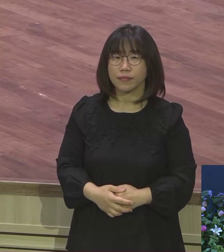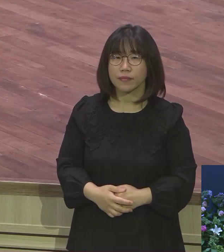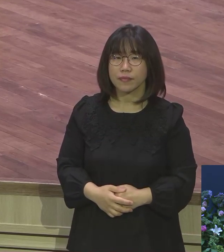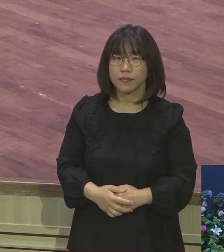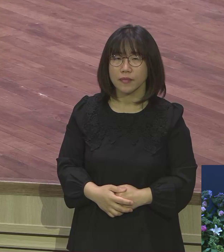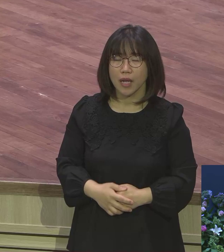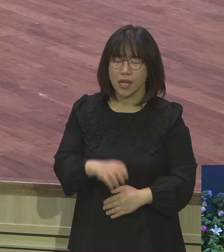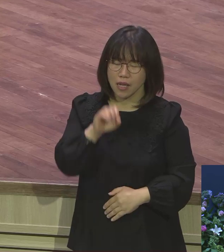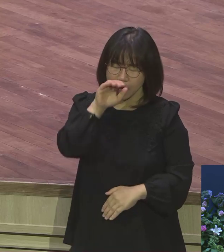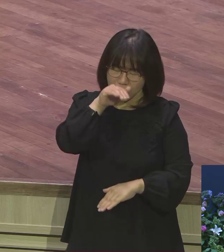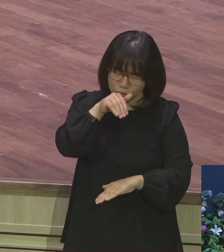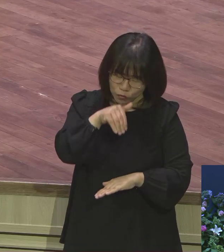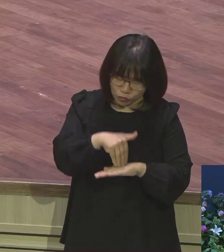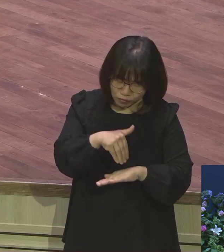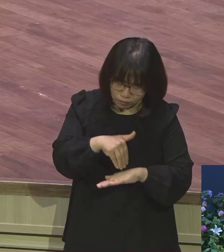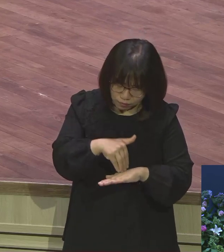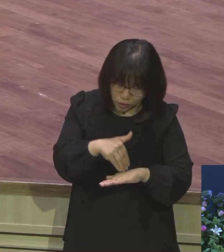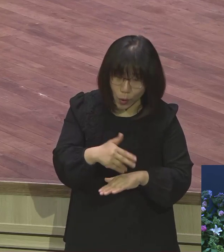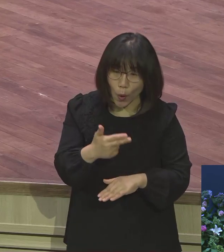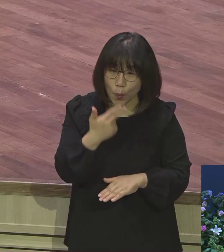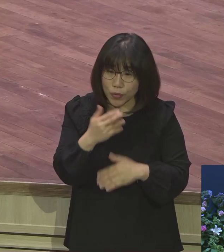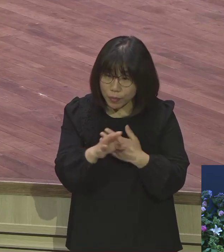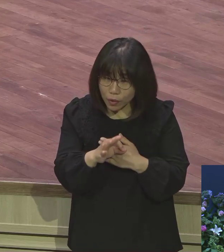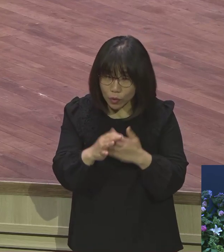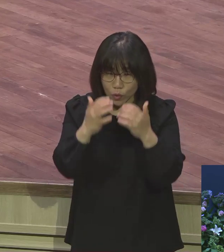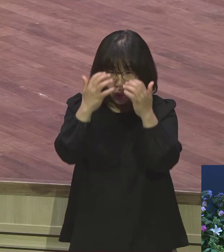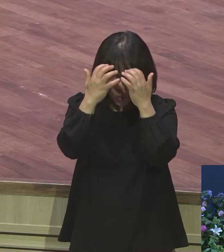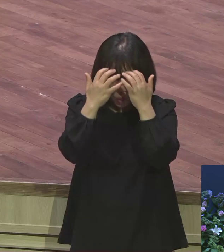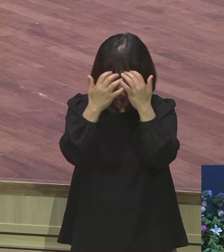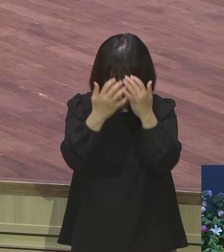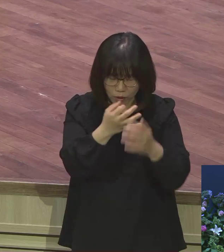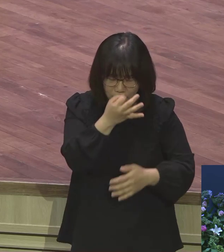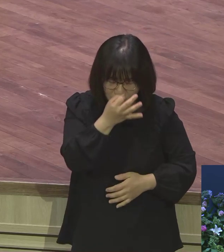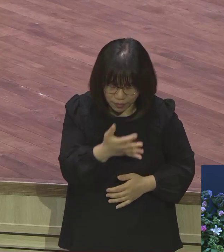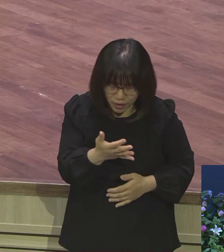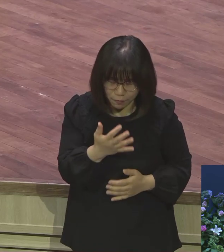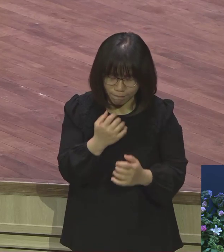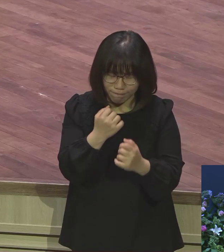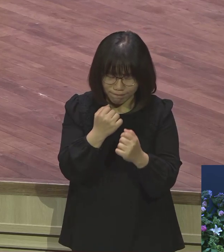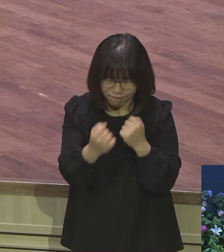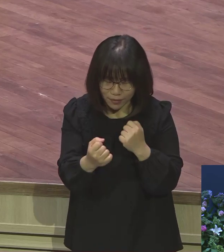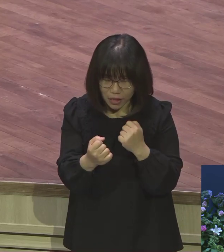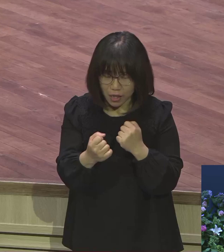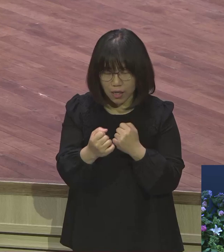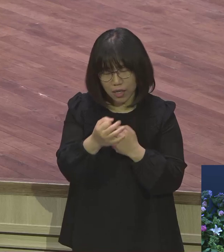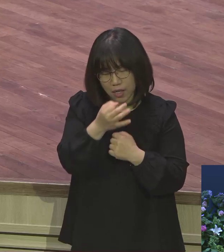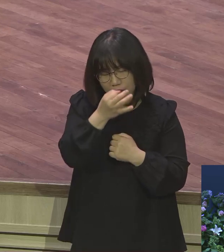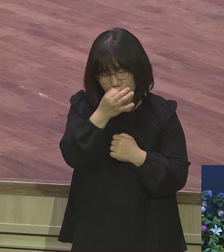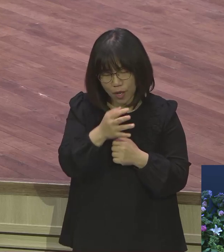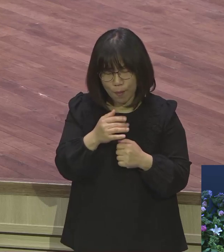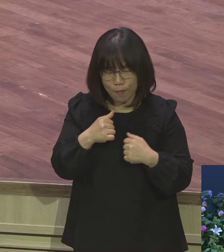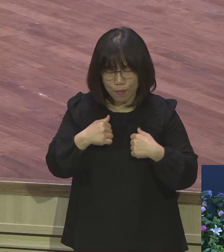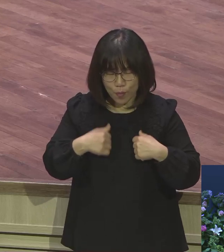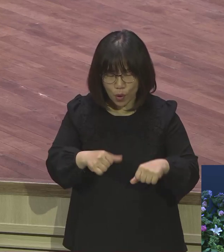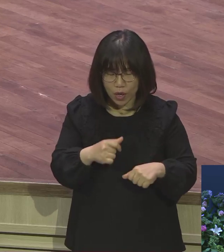받지 않는 사람 고통과 아픔 하늘이 무너지고 땅이 꺼지는 피로물을 쏟는